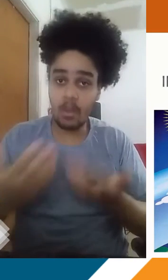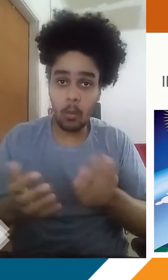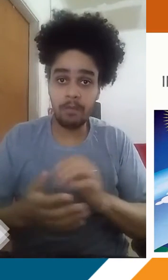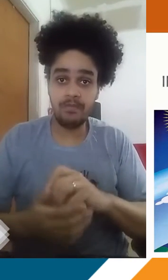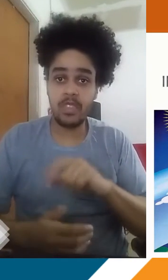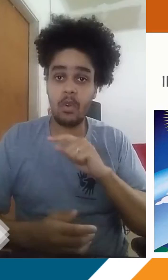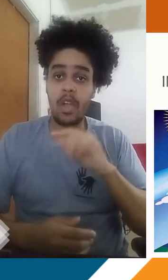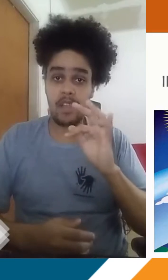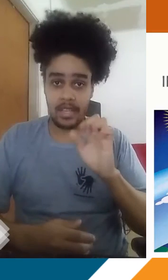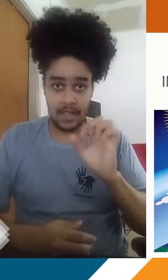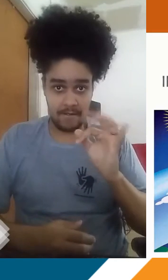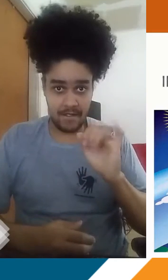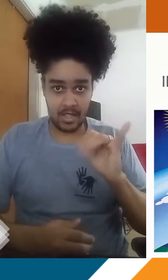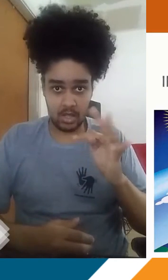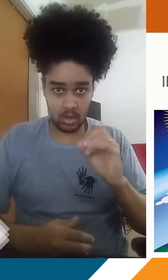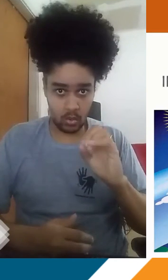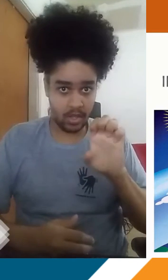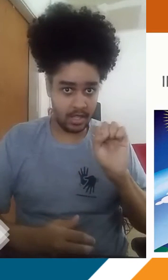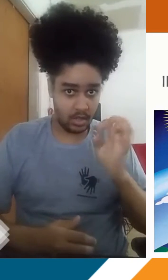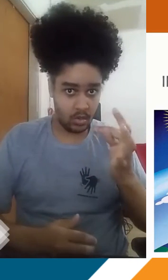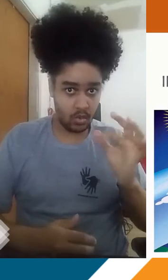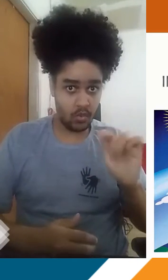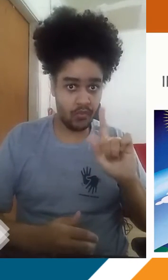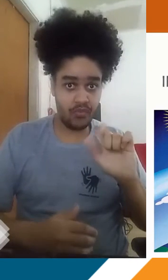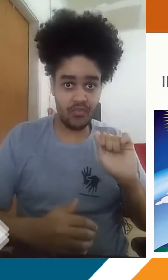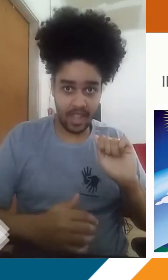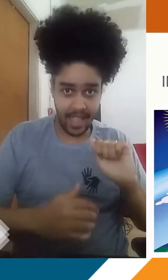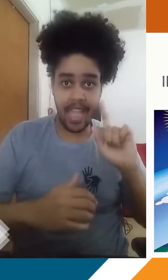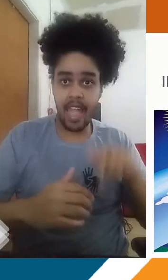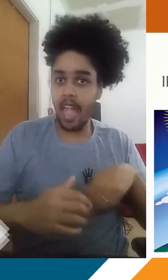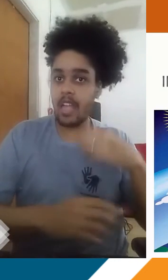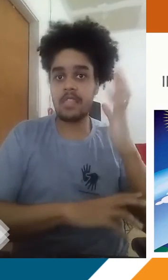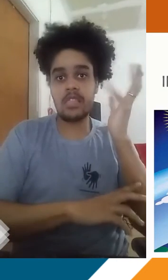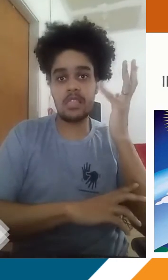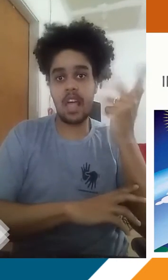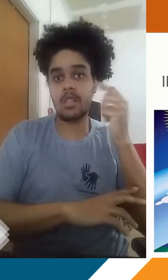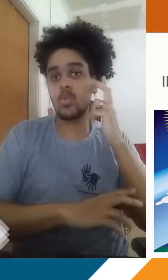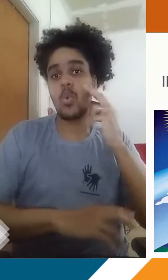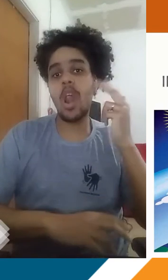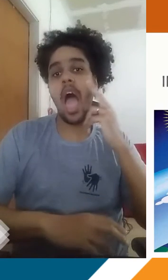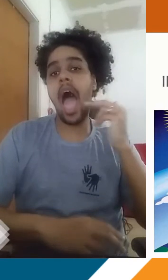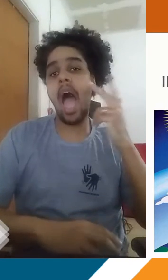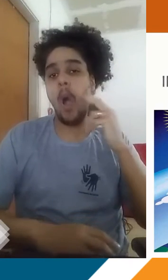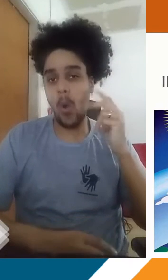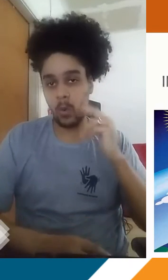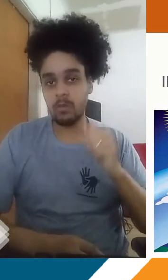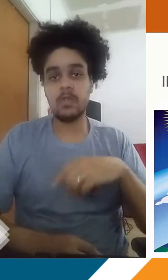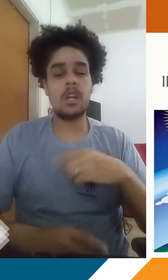vida. Então, o efeito estufa é um processo, como eu falei para vocês, natural. Por que que ele se transforma num problema